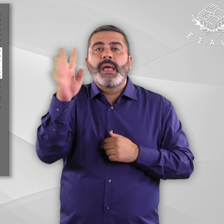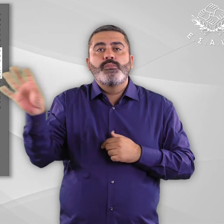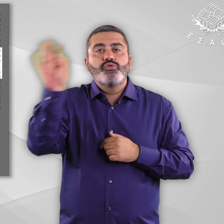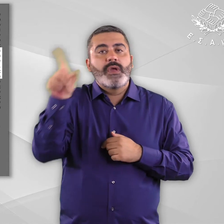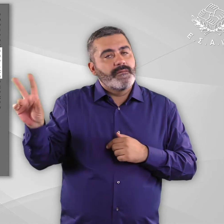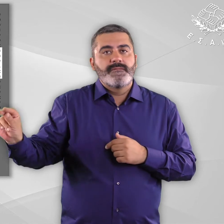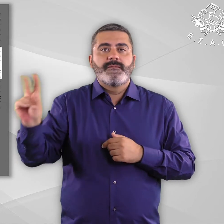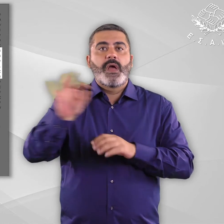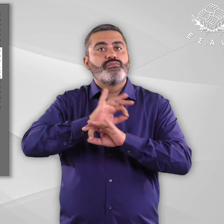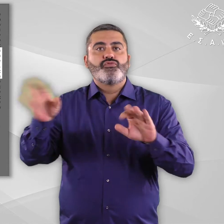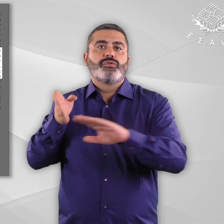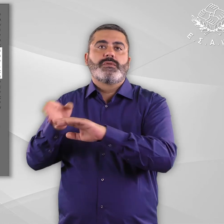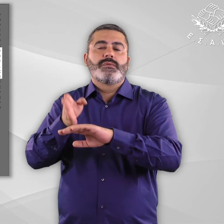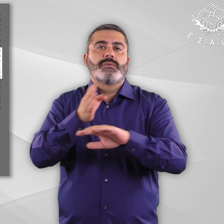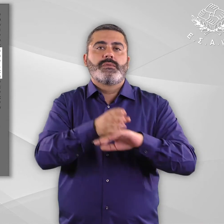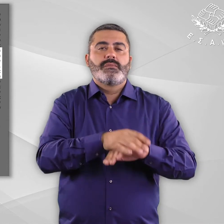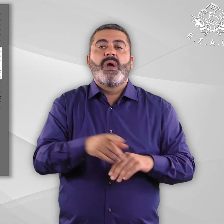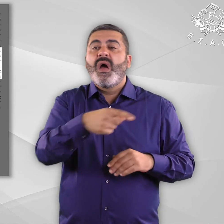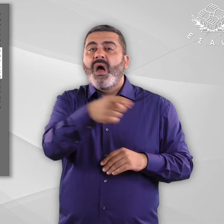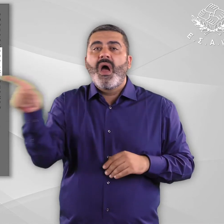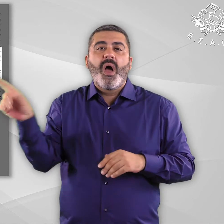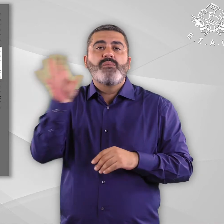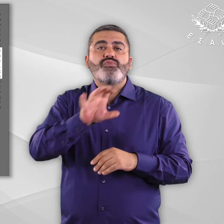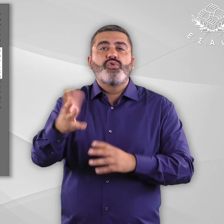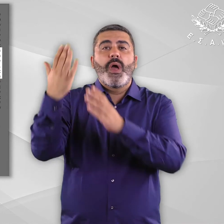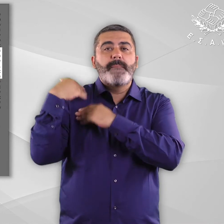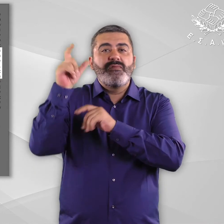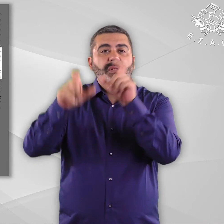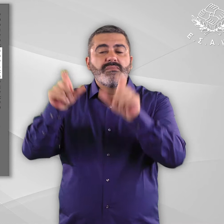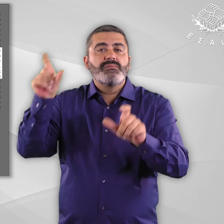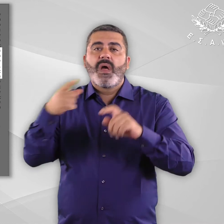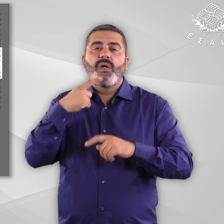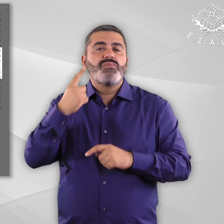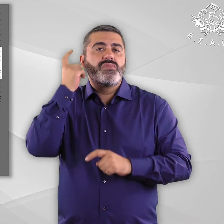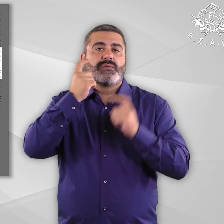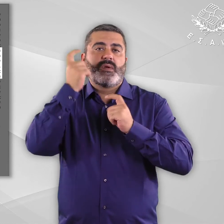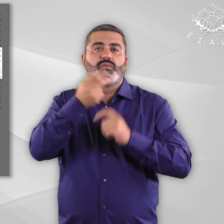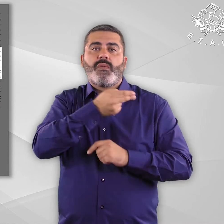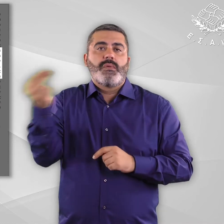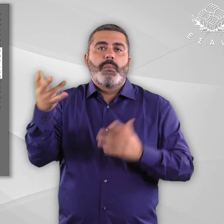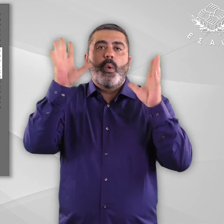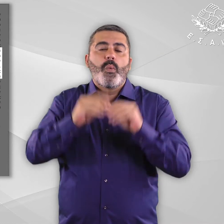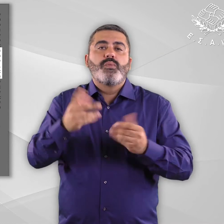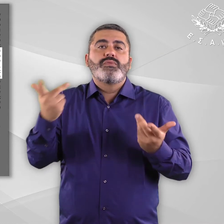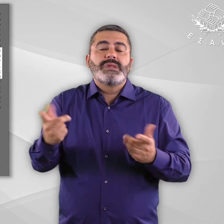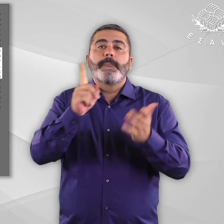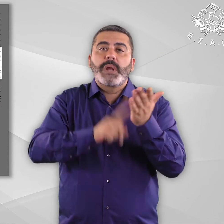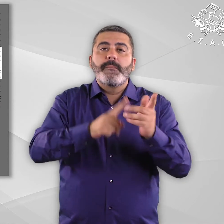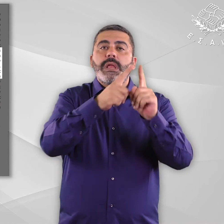μουσεών δεν φαίνεται να έχουν συνειδητοποιήσει ή λάβει σοβαρά υπόψη ούτε την ανάγκη υπάρξης υλικοτεχνικών υποδομών για την άνετη διακίνηση των